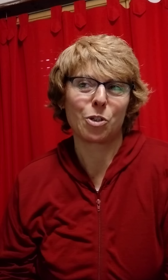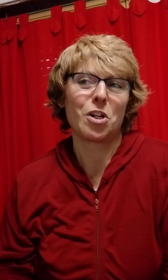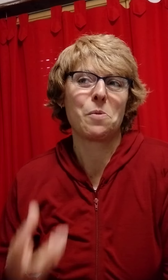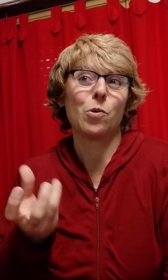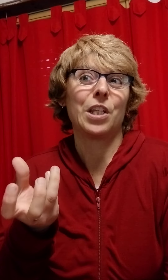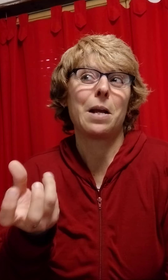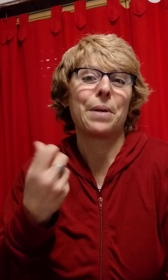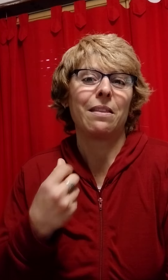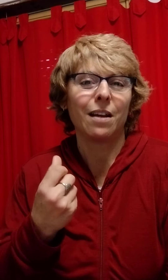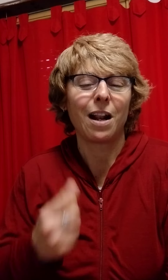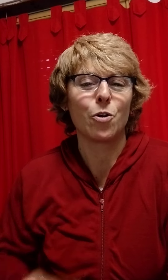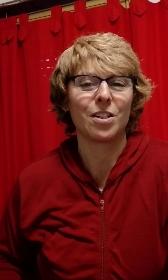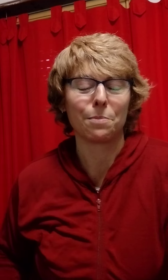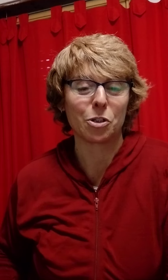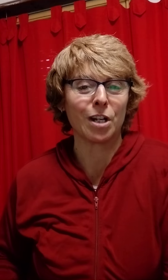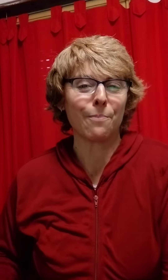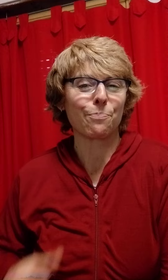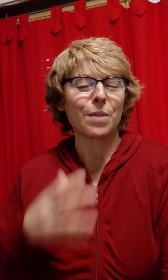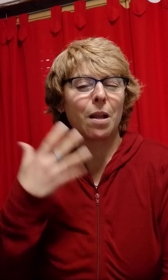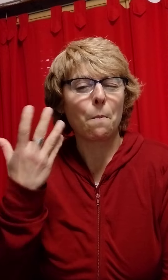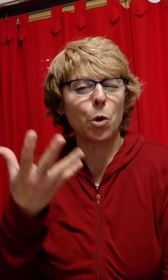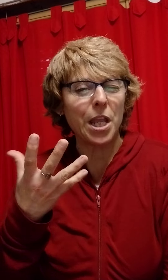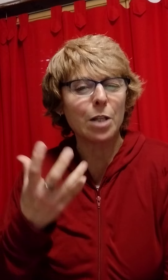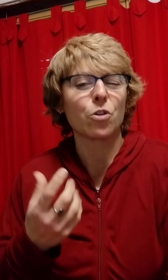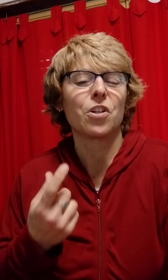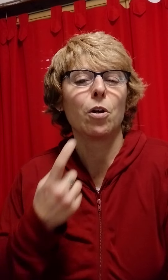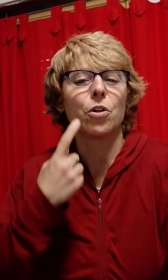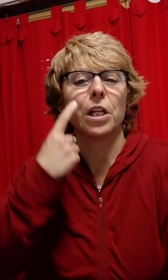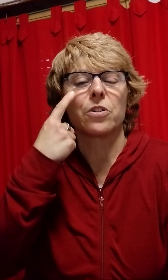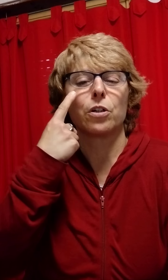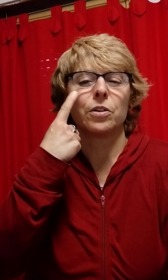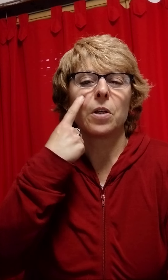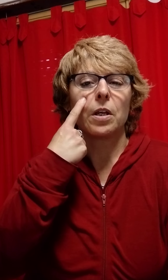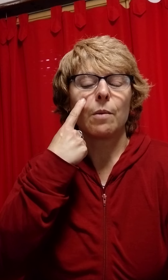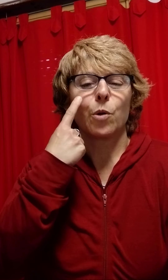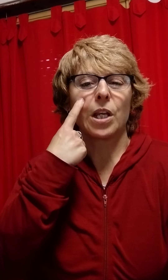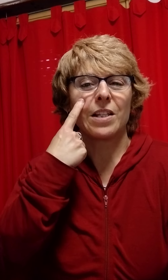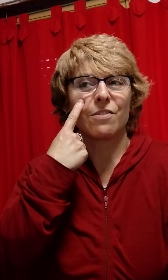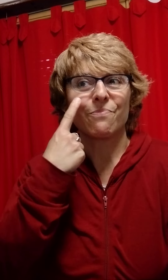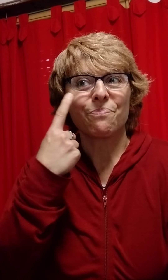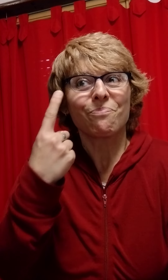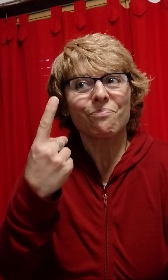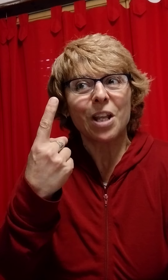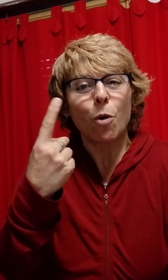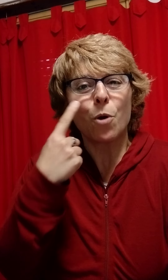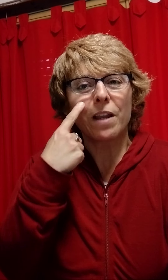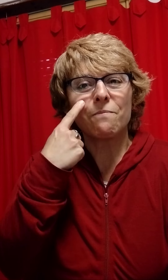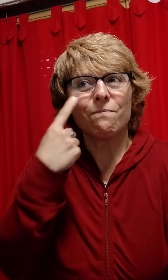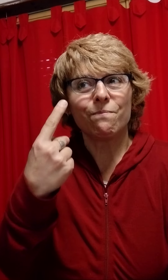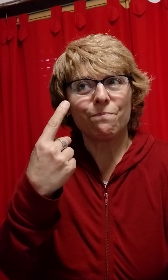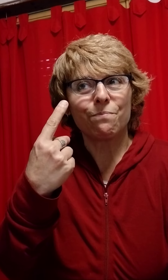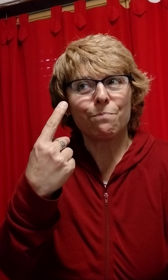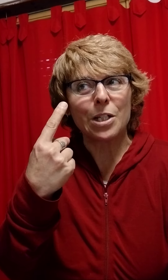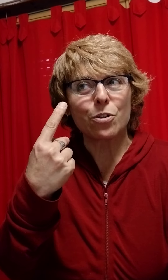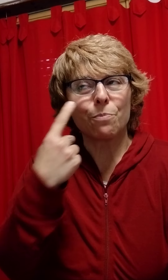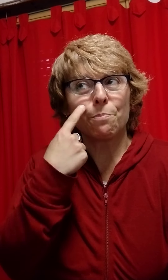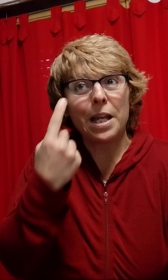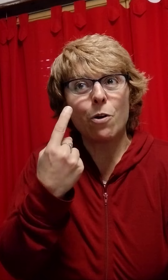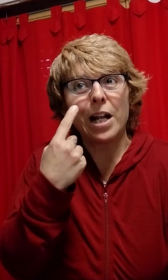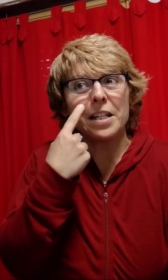persona, me gustaría aprender algo de esa persona. Por ahí, asocienlo con eso. Porque es como que veo a